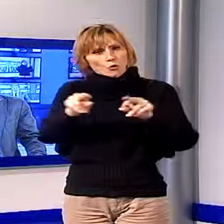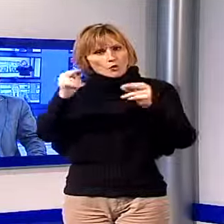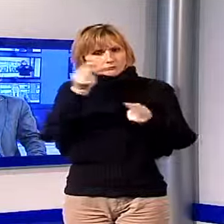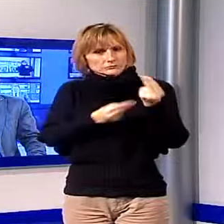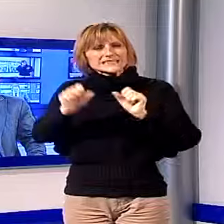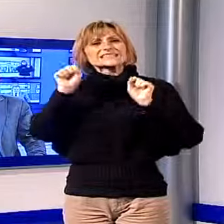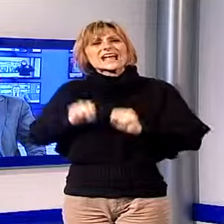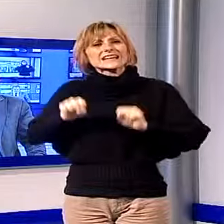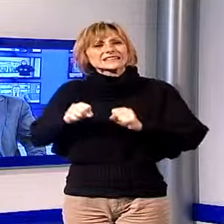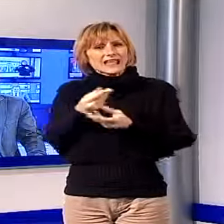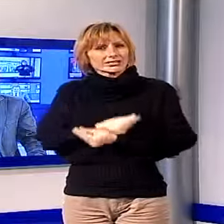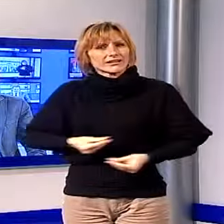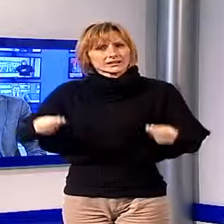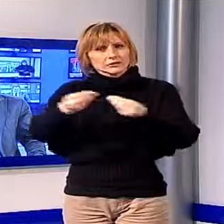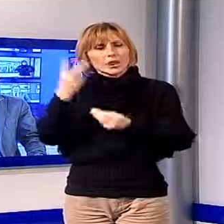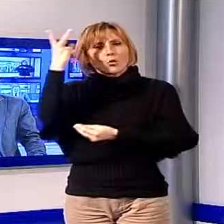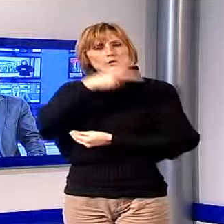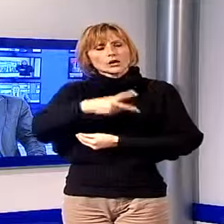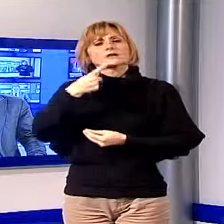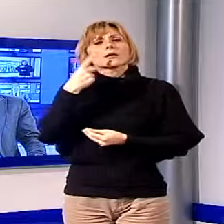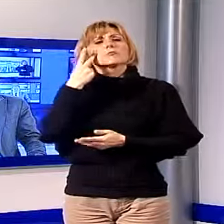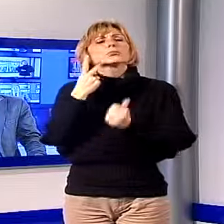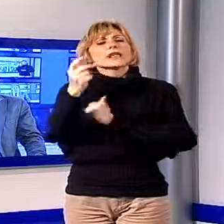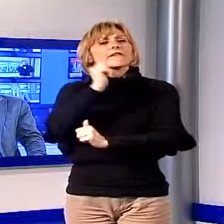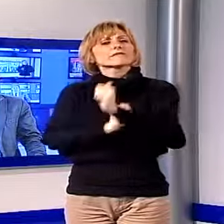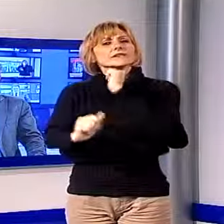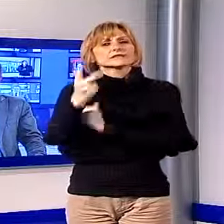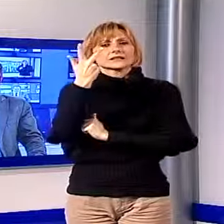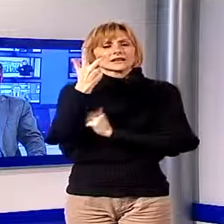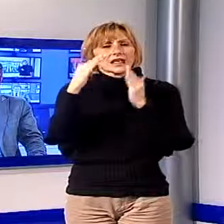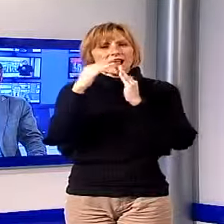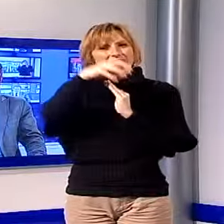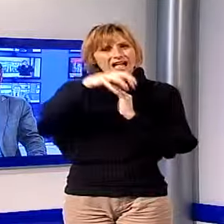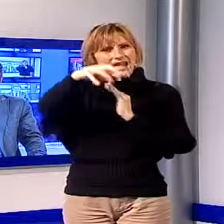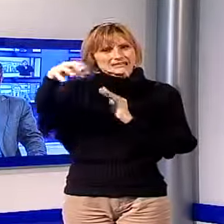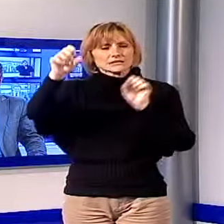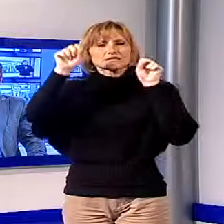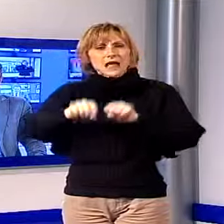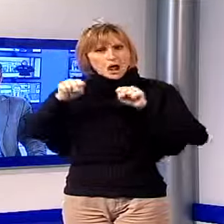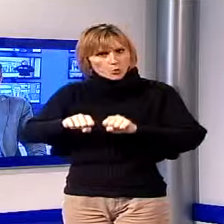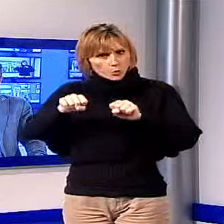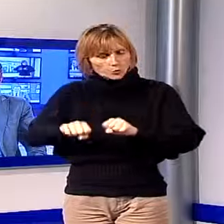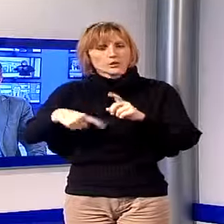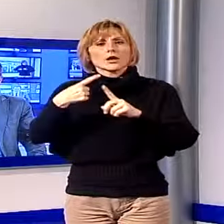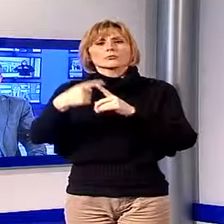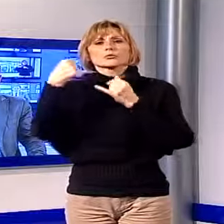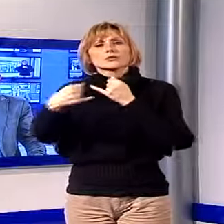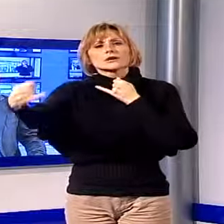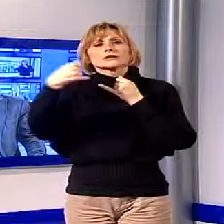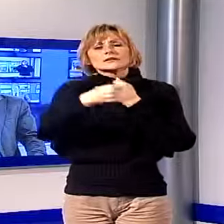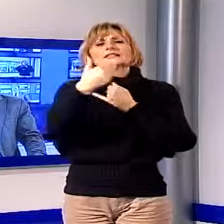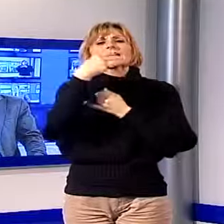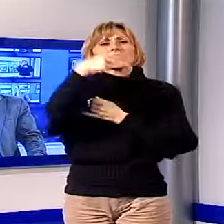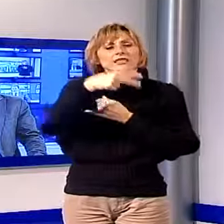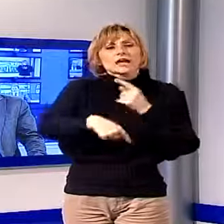territoriale lucchese, prevista la realizzazione di tre case della salute e il mantenimento dei distretti di Sant'Anna